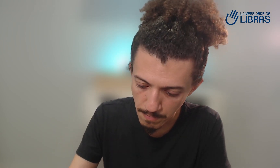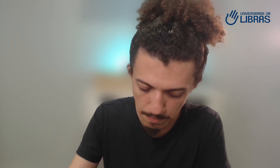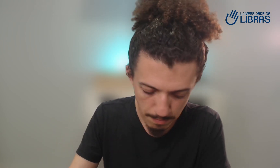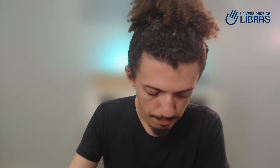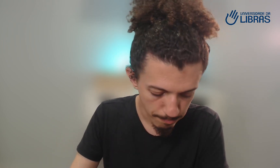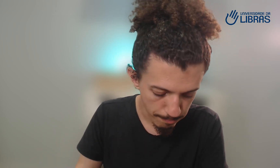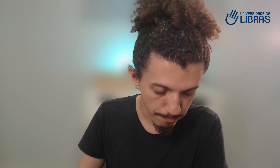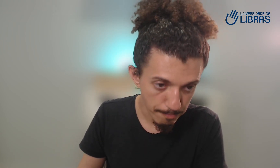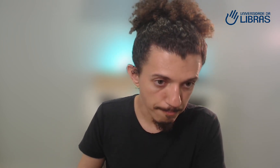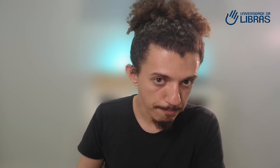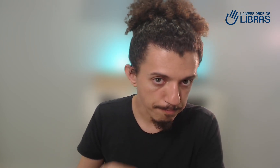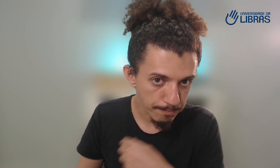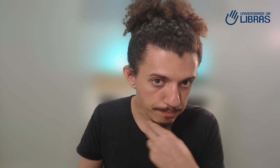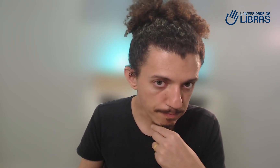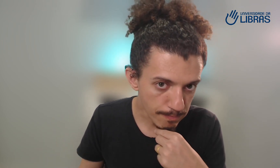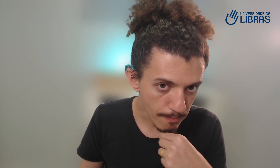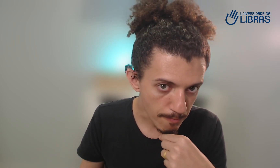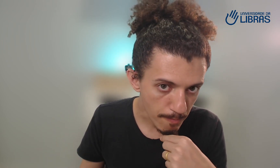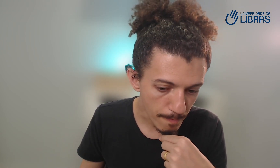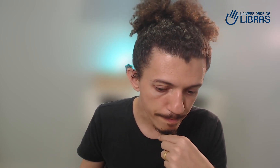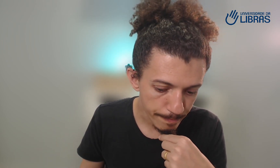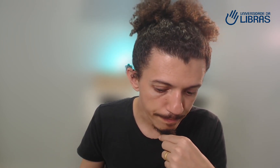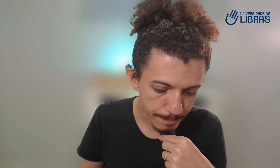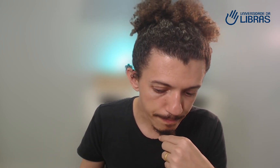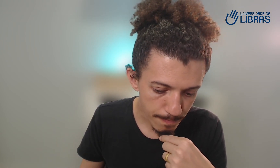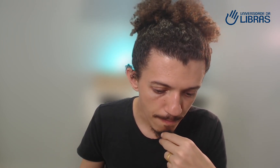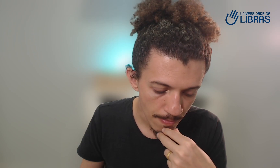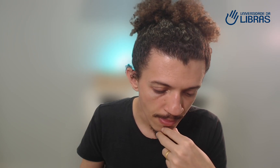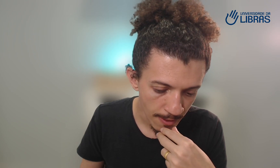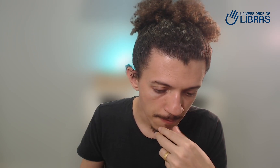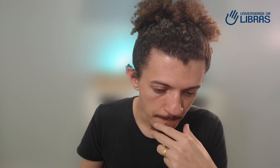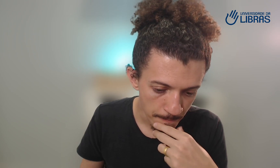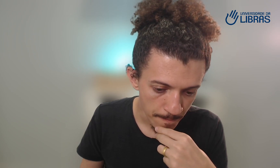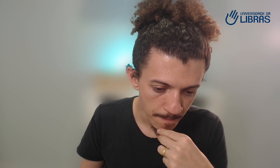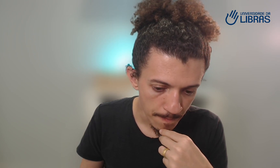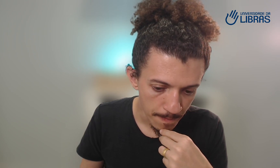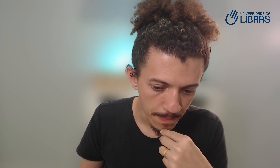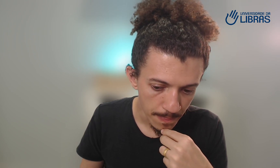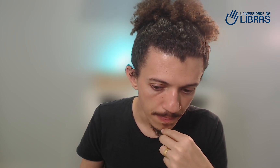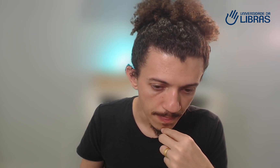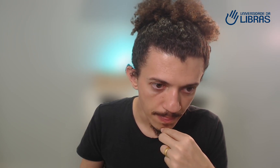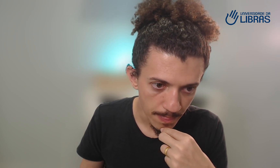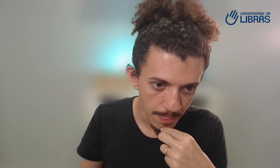expressões faciais que o sinalizador pode fazer utilizando a escrita de sinais.